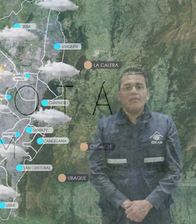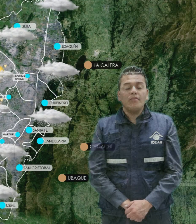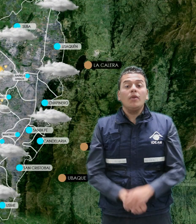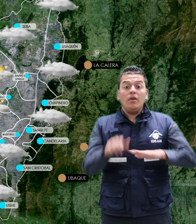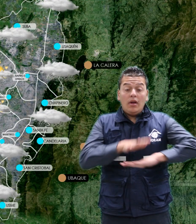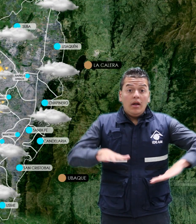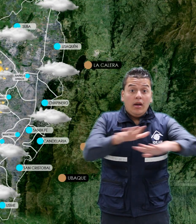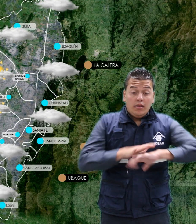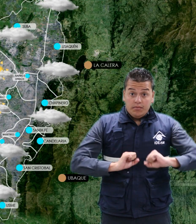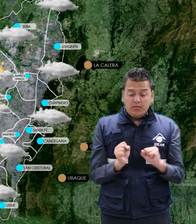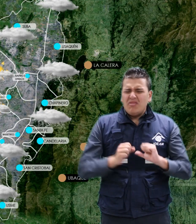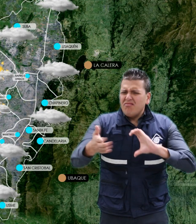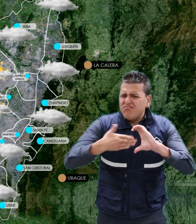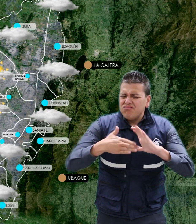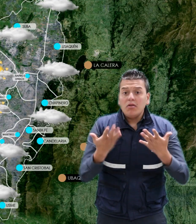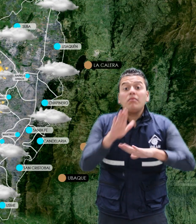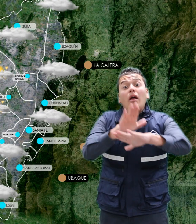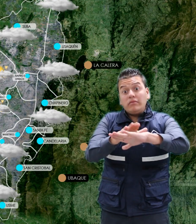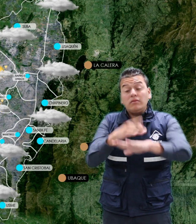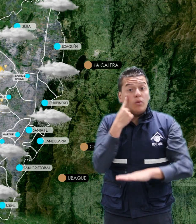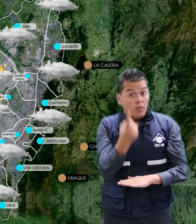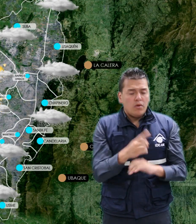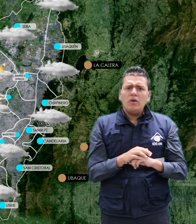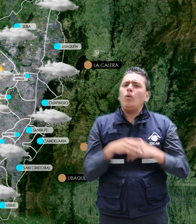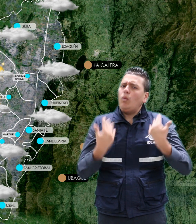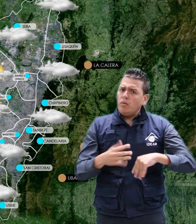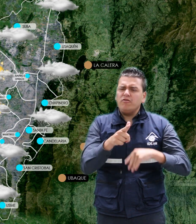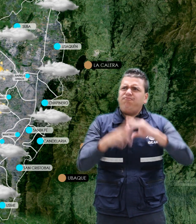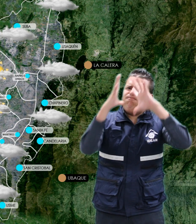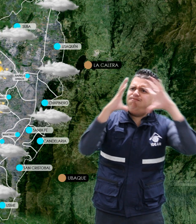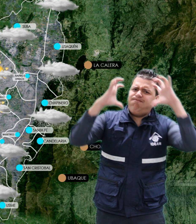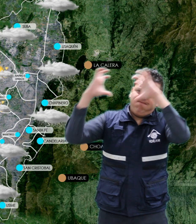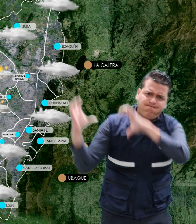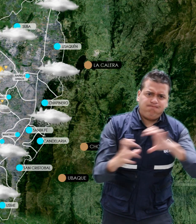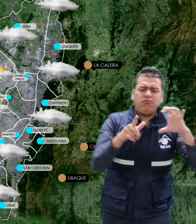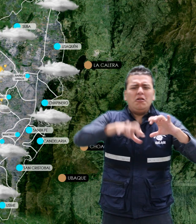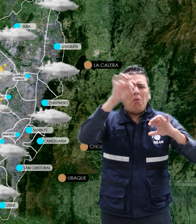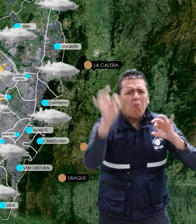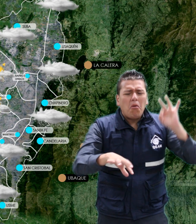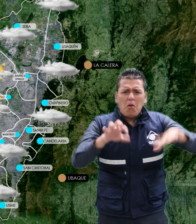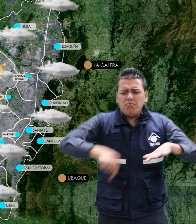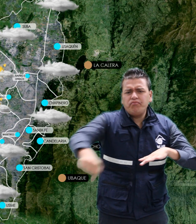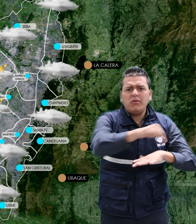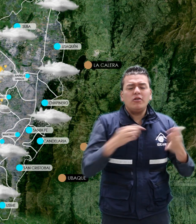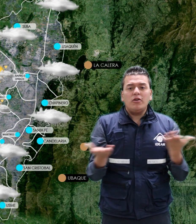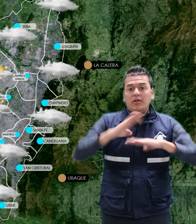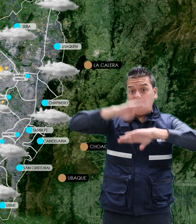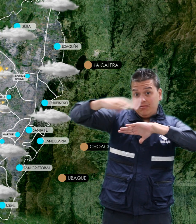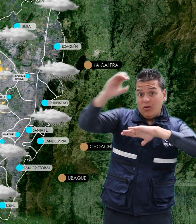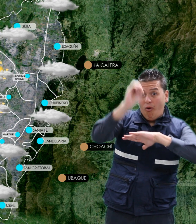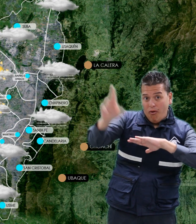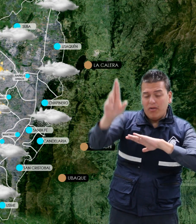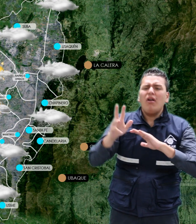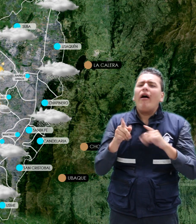El pronóstico para la ciudad de Bogotá nos advierte condiciones bastante nubladas y algunas lloviendas dispersas, especialmente sobre los cerros orientales,